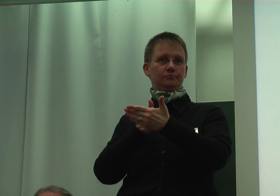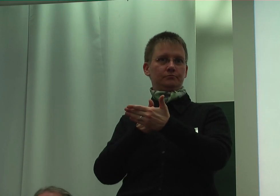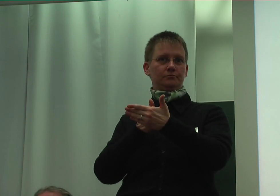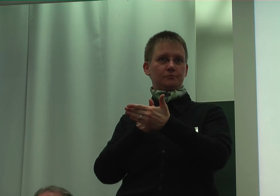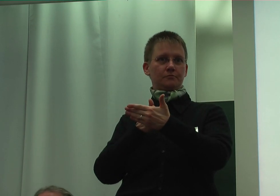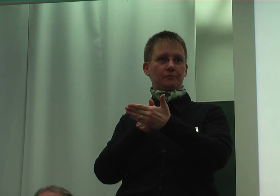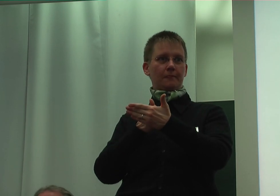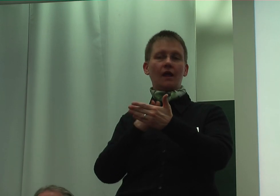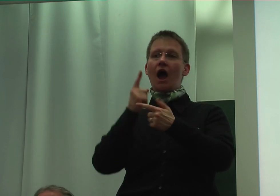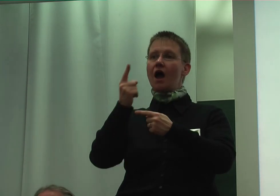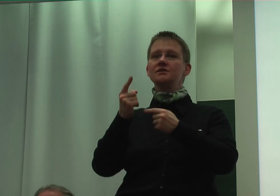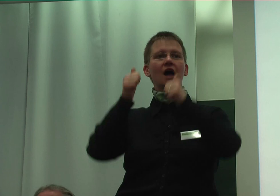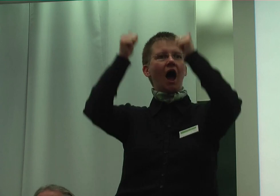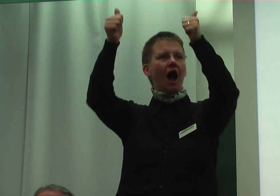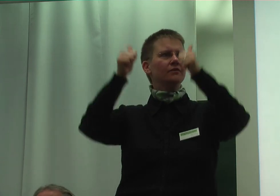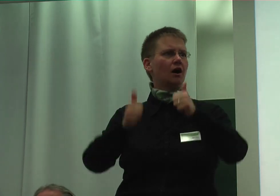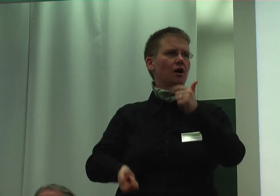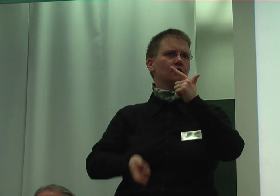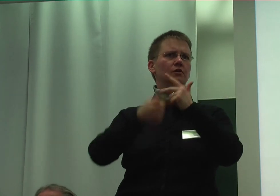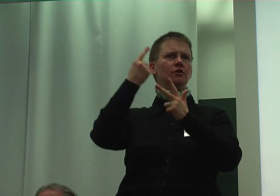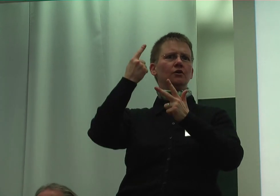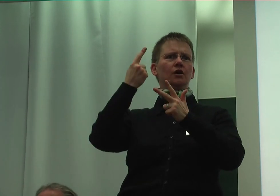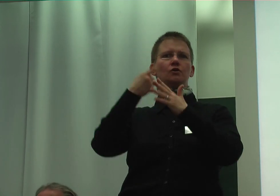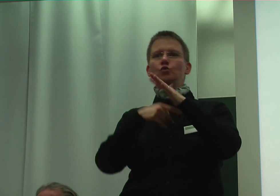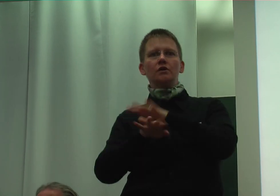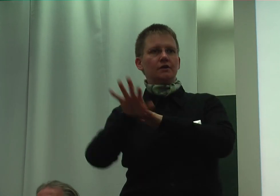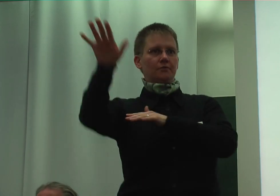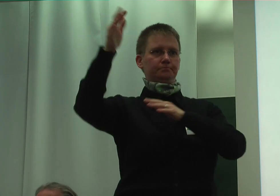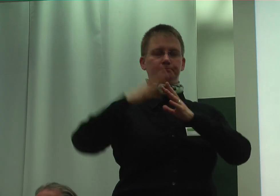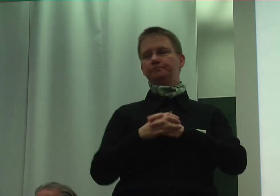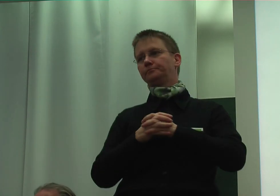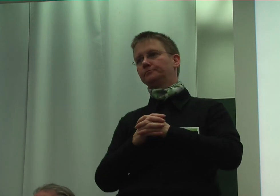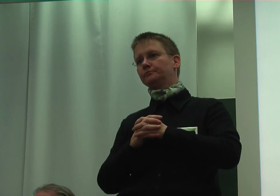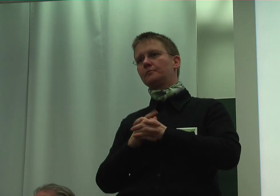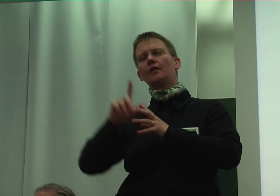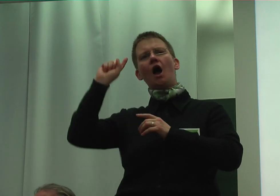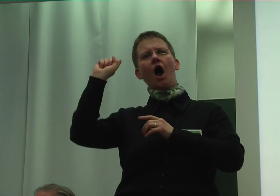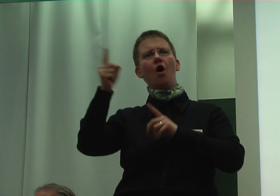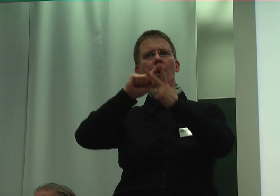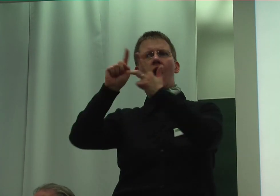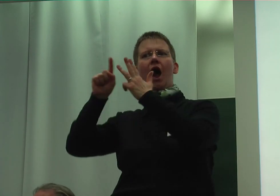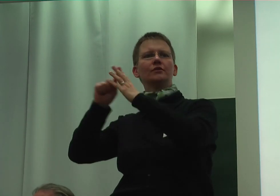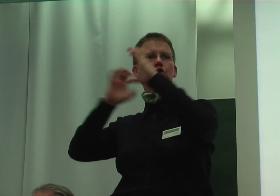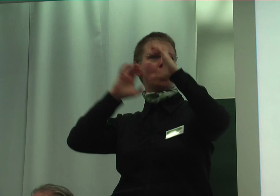entsprechende Anträge durchspringen. Das gilt auch für andere Kommunikationshilfe.